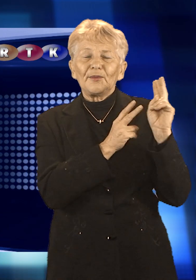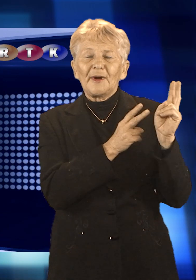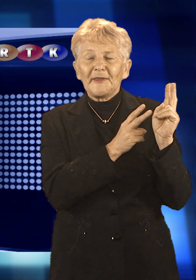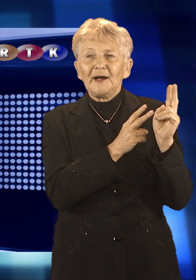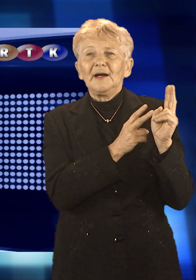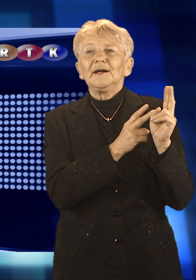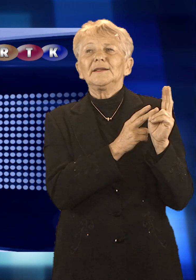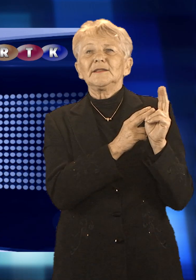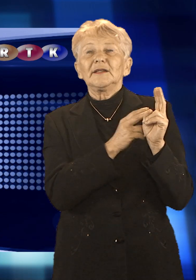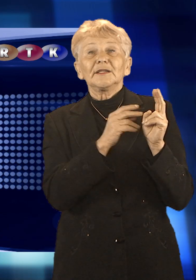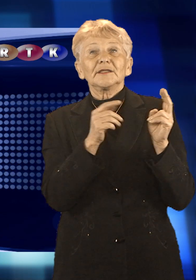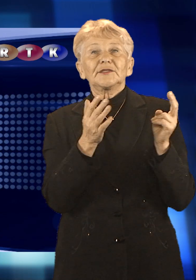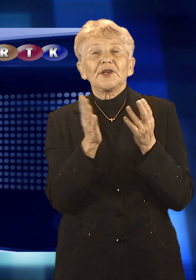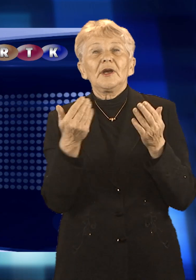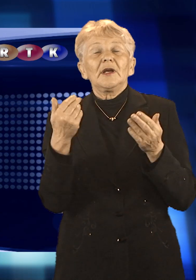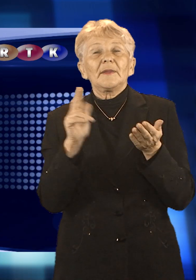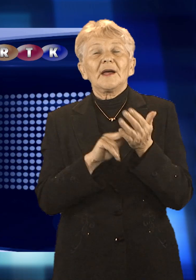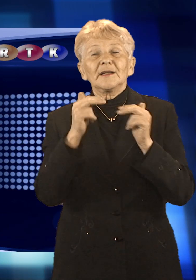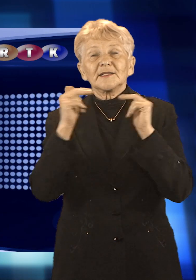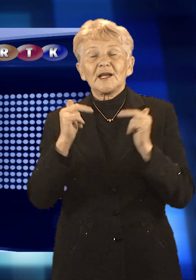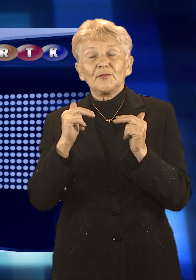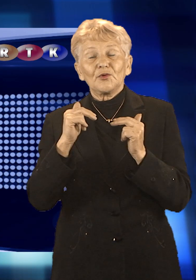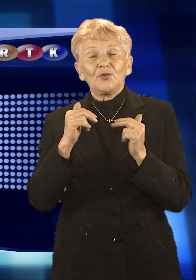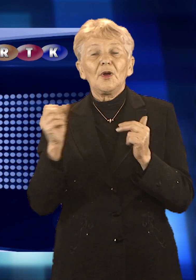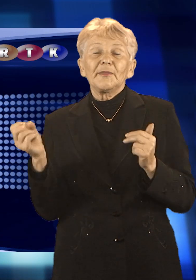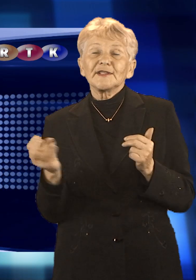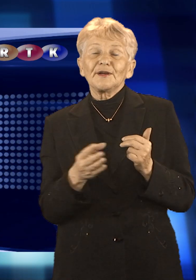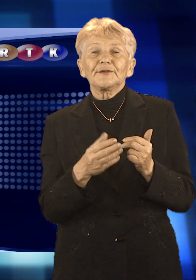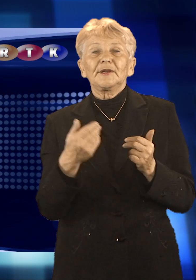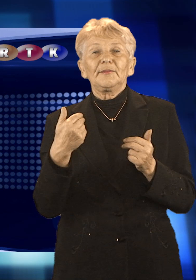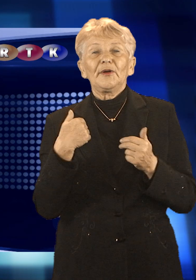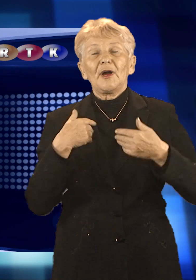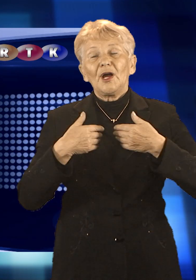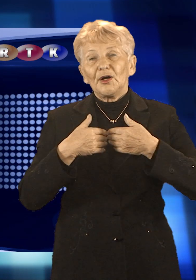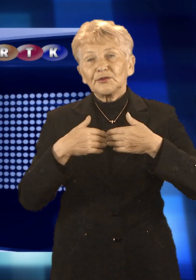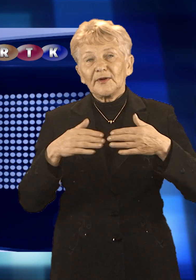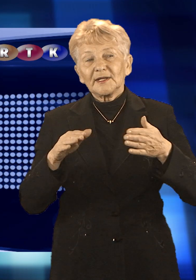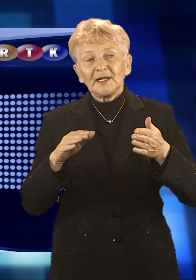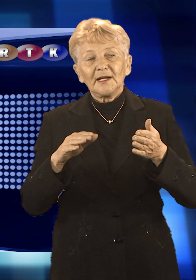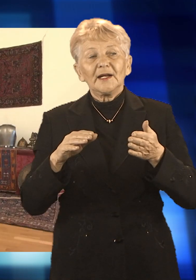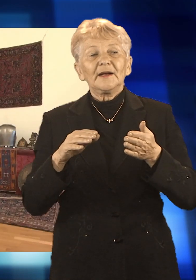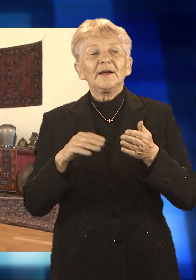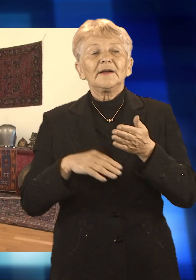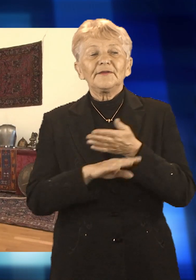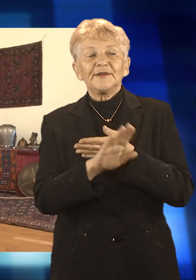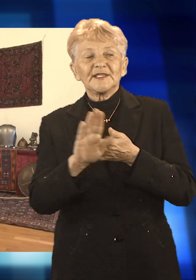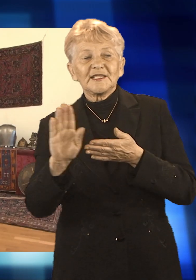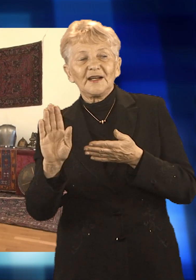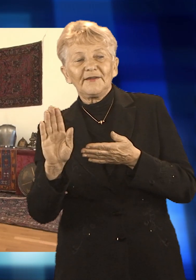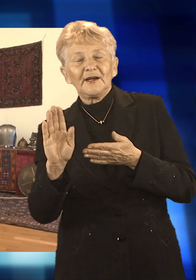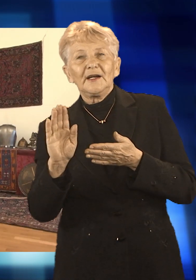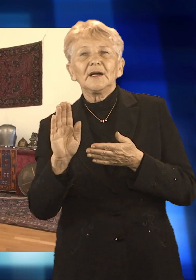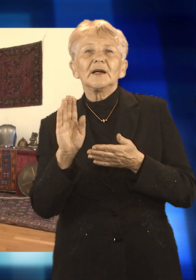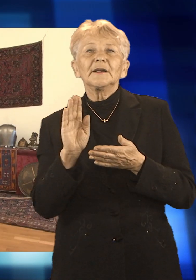nową wystawę zaprezentował Zamek Piastowski. Warto ją odwiedzić i skorzystać z kolejnej lekcji historii. Repliki